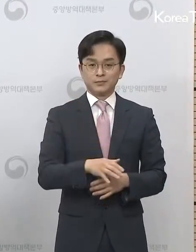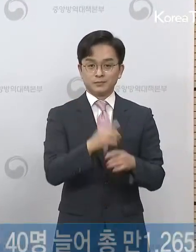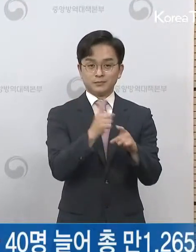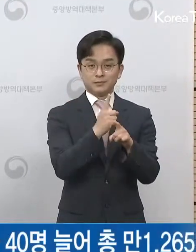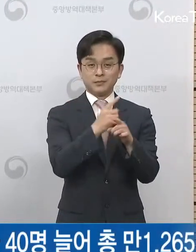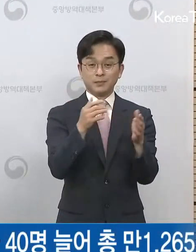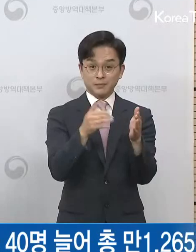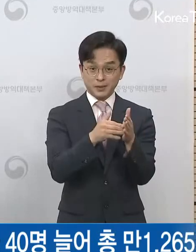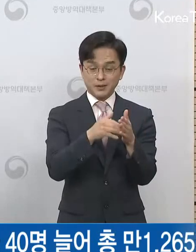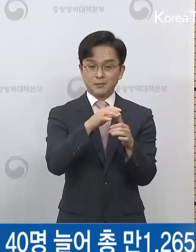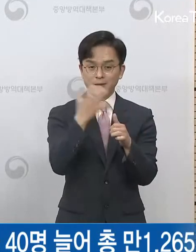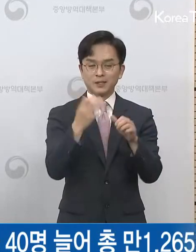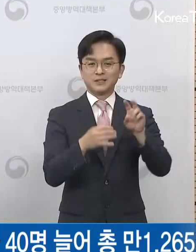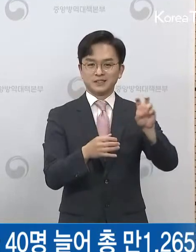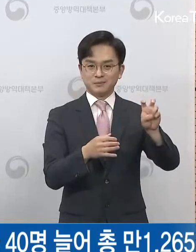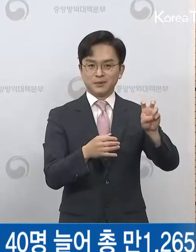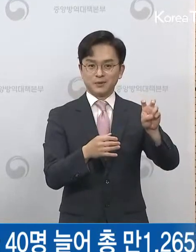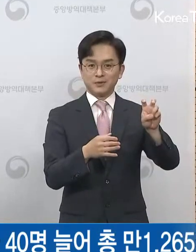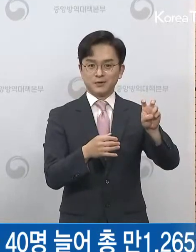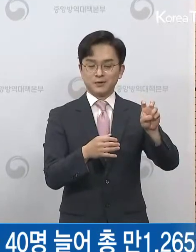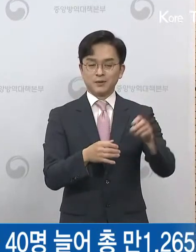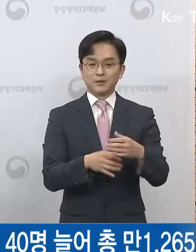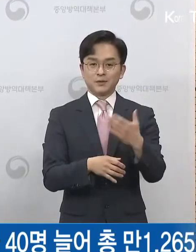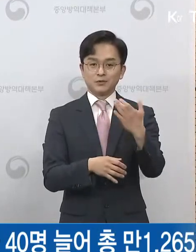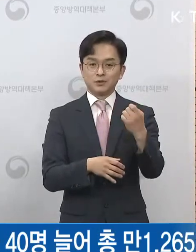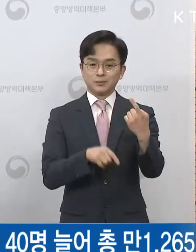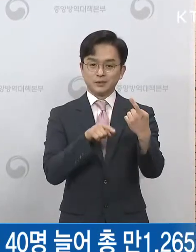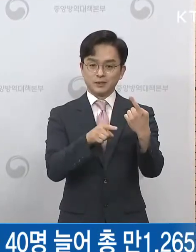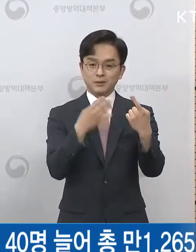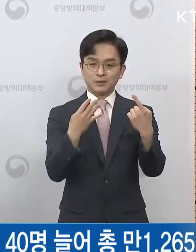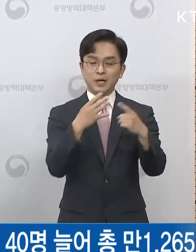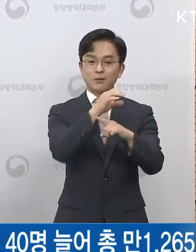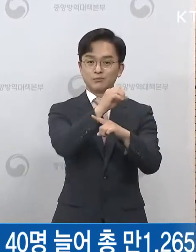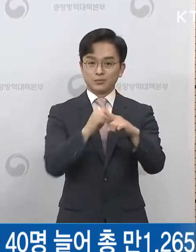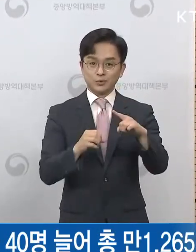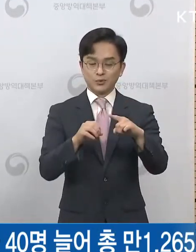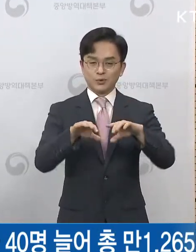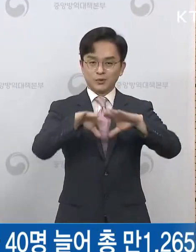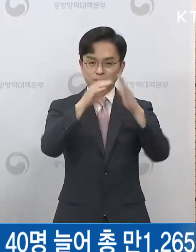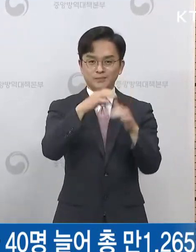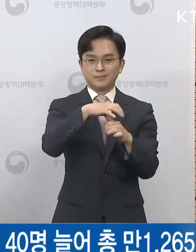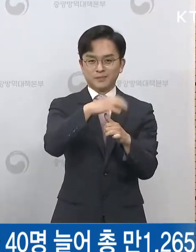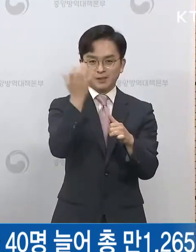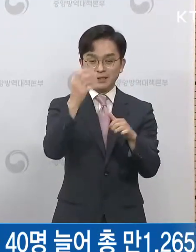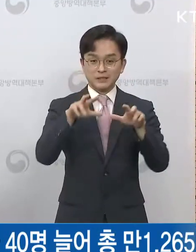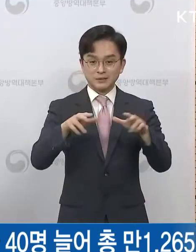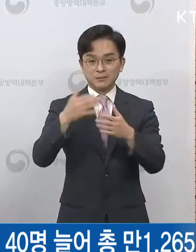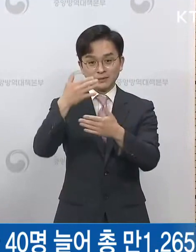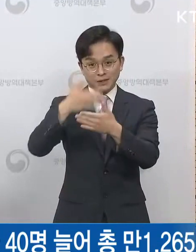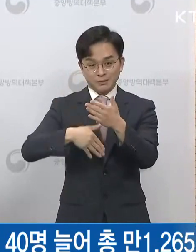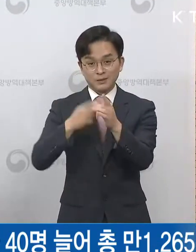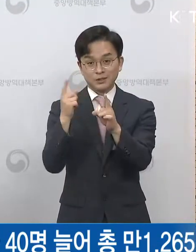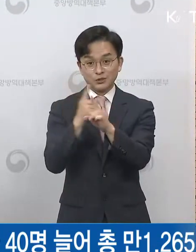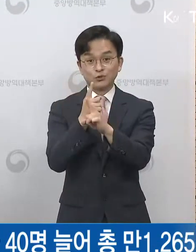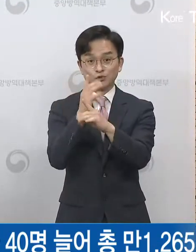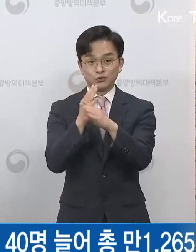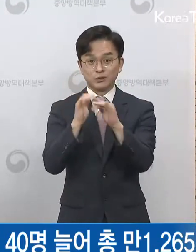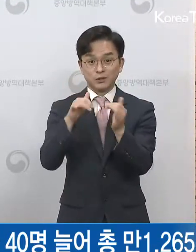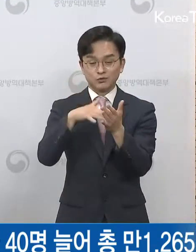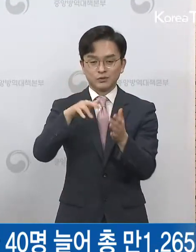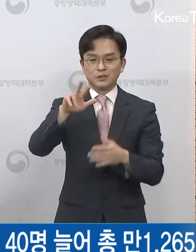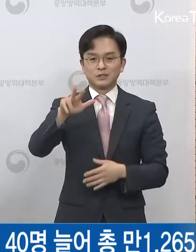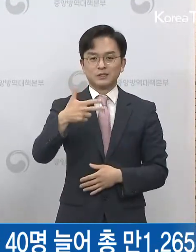20명으로 총 91.4%가 격리 해제되어 현재 701명이 격리 치료 중에 있습니다.